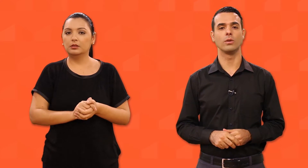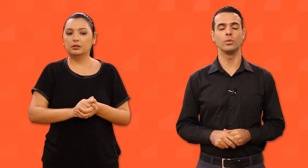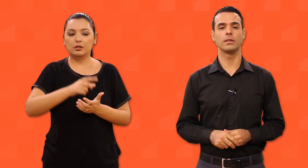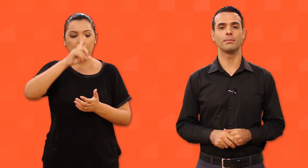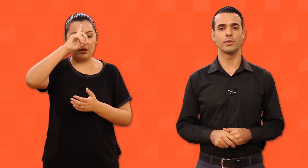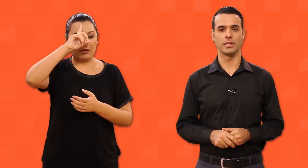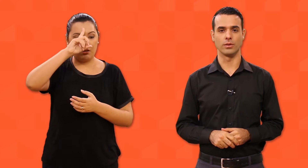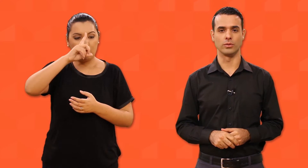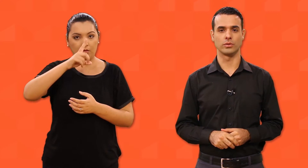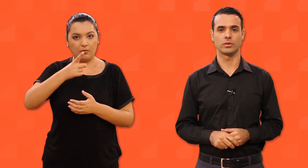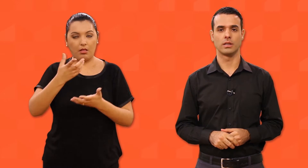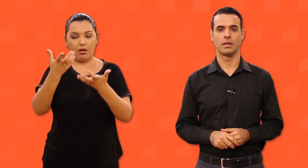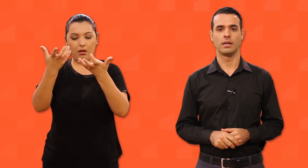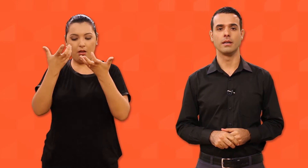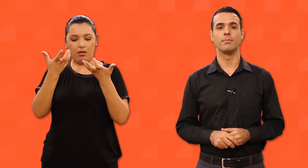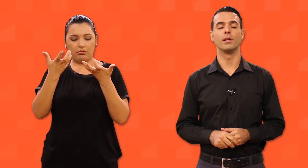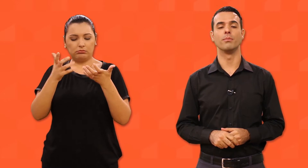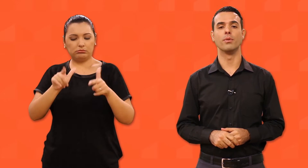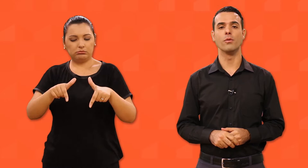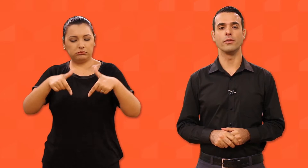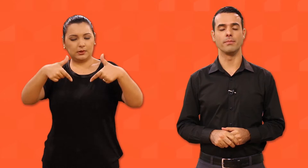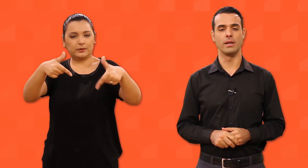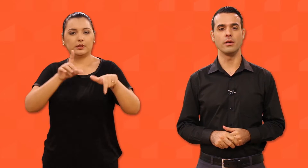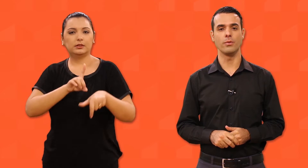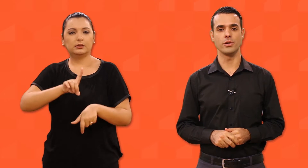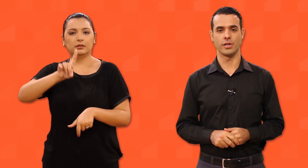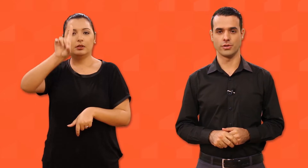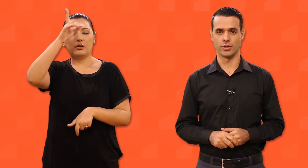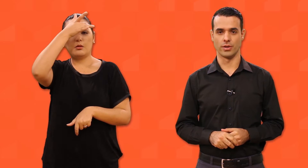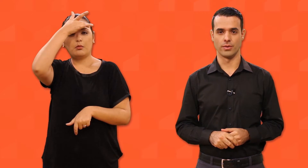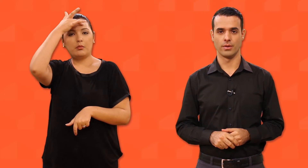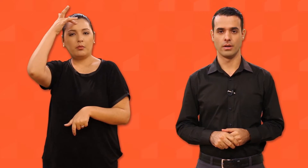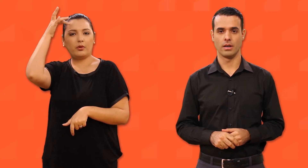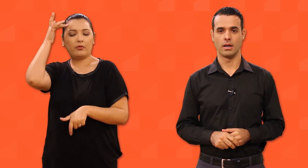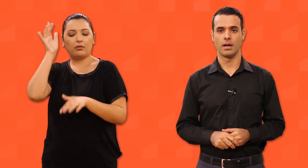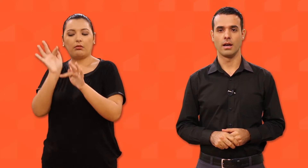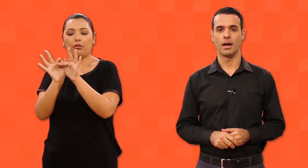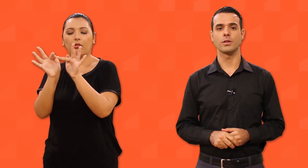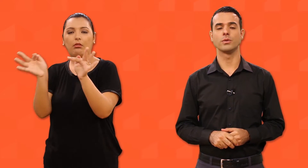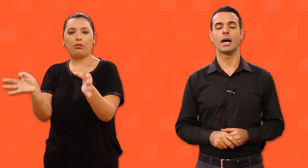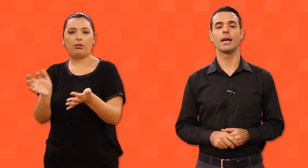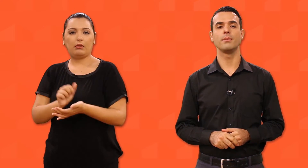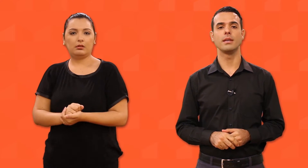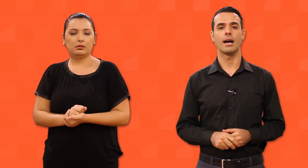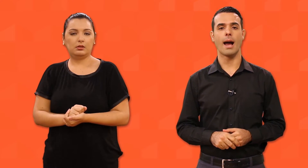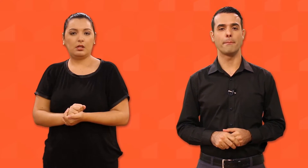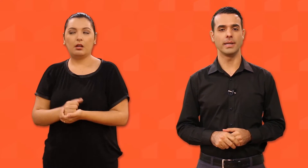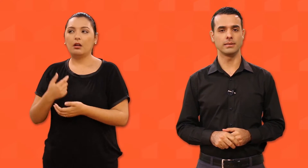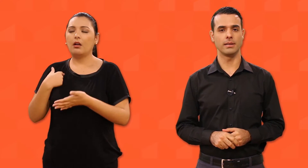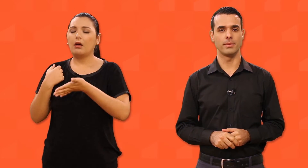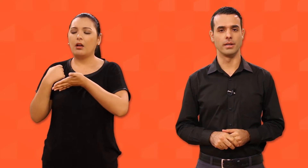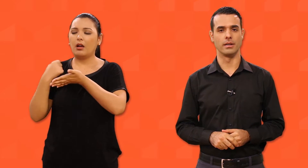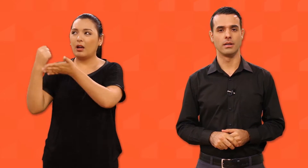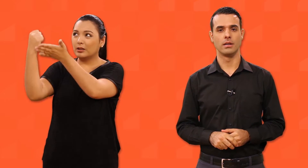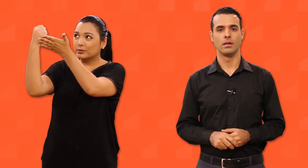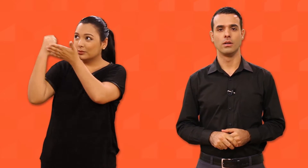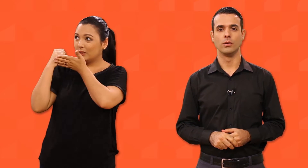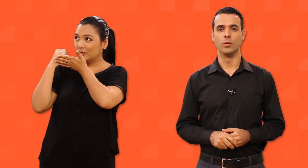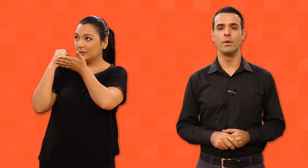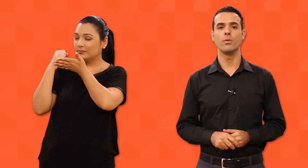luta por Deus e pelo povo hebreu e gentio, ajudai-me a perceber, no meu